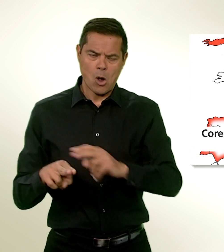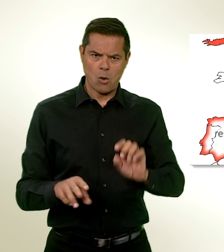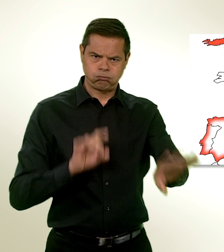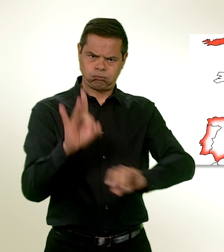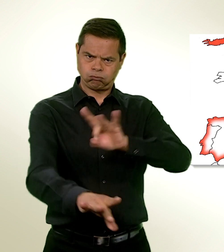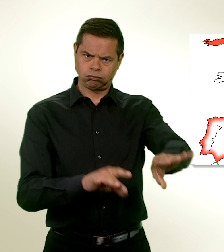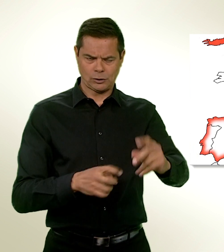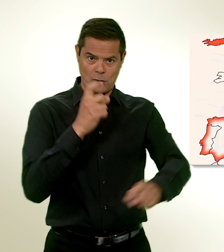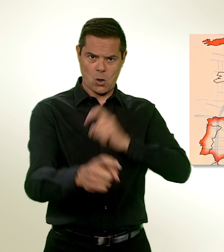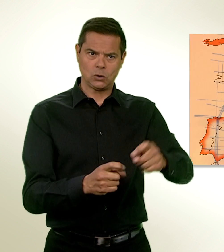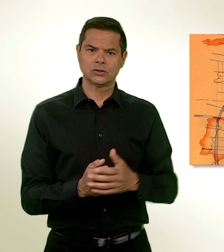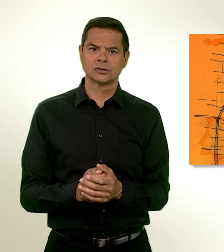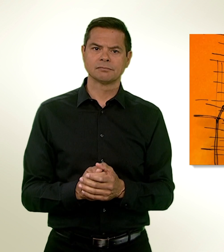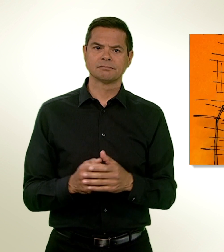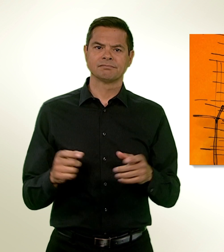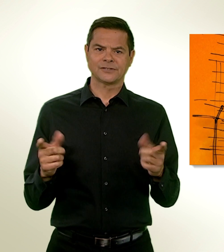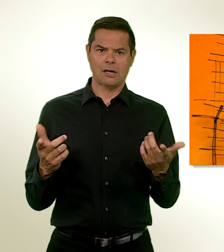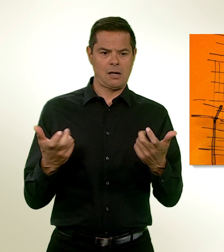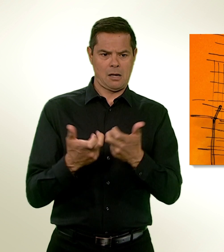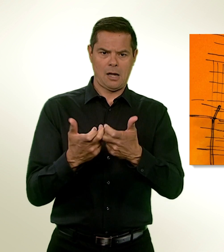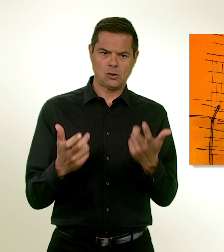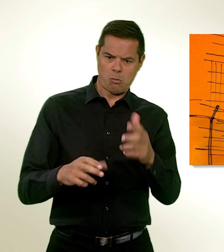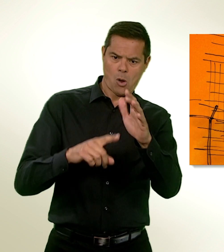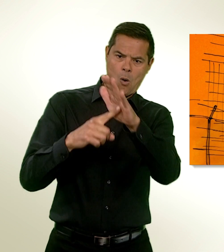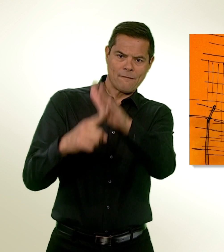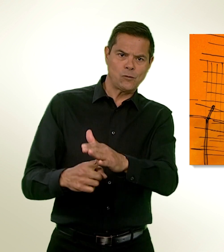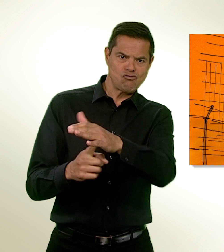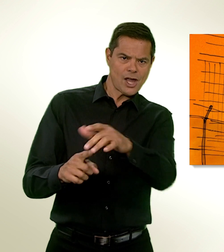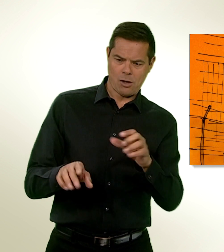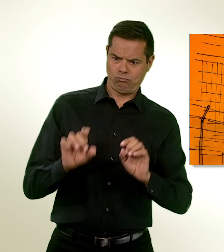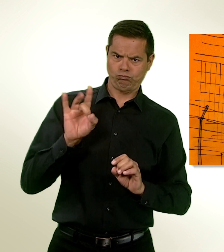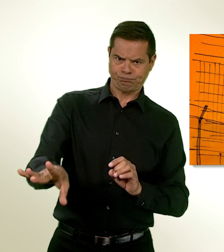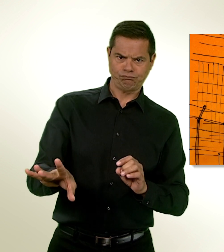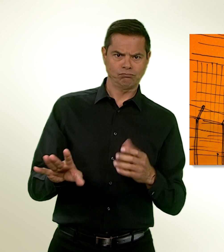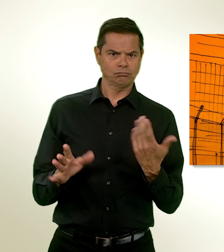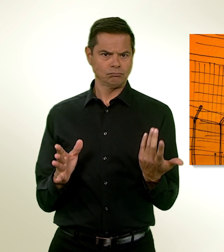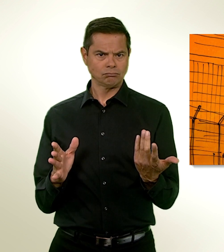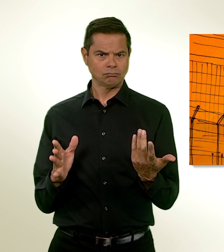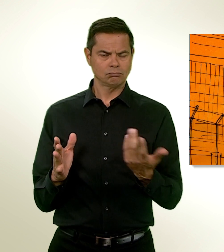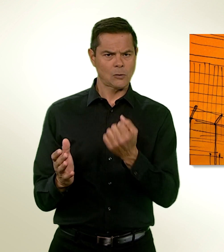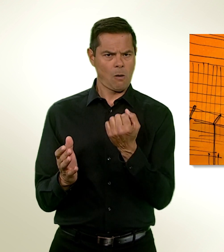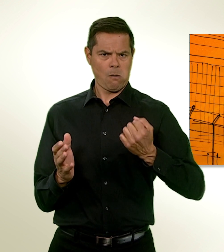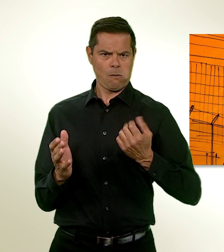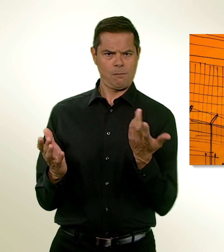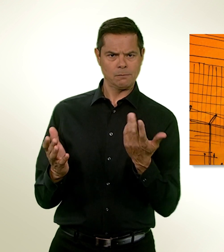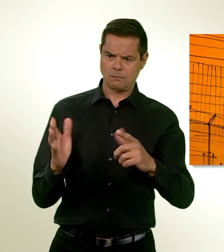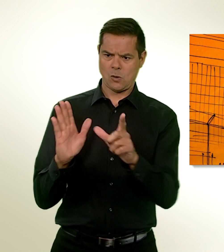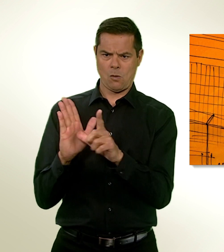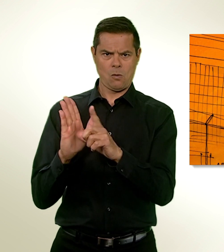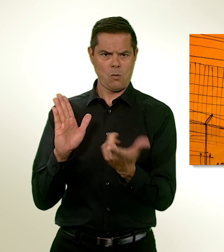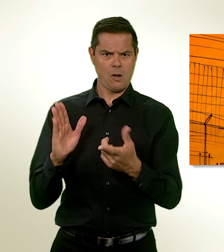par exemple, à des refoulements illégaux de réfugiés. Pour le comité, il est incohérent de développer une agence qui ferme les yeux sur des